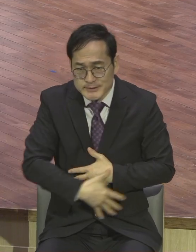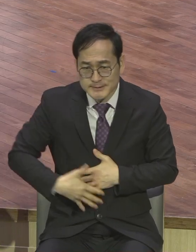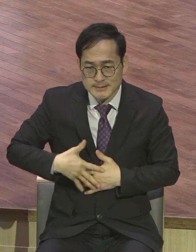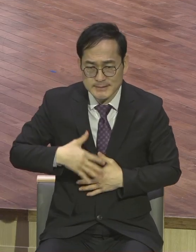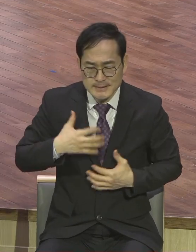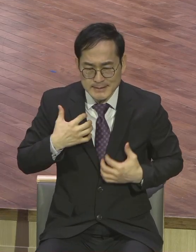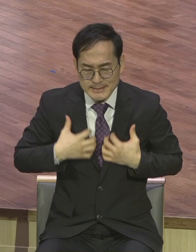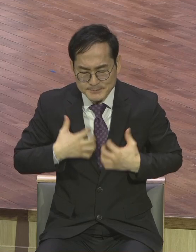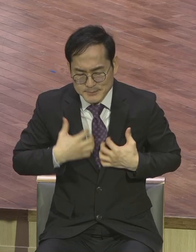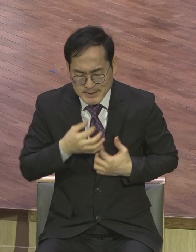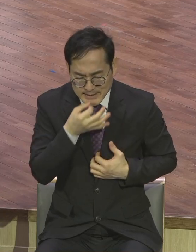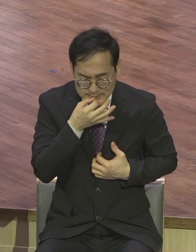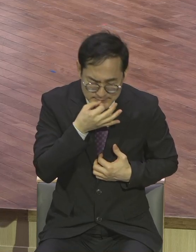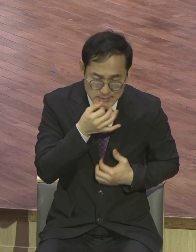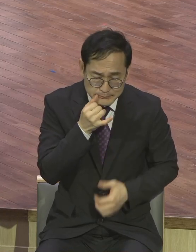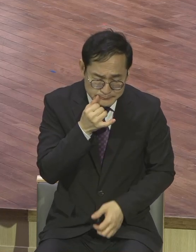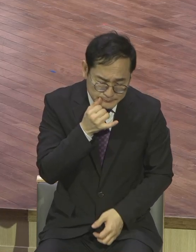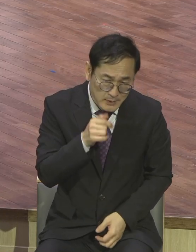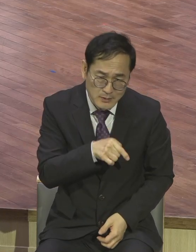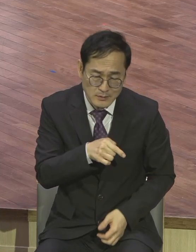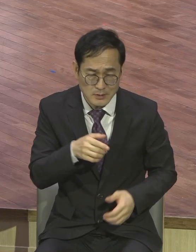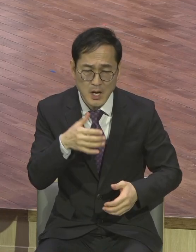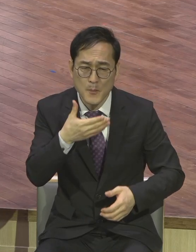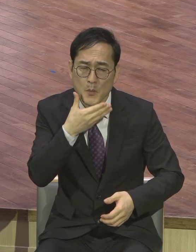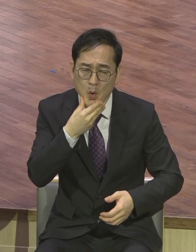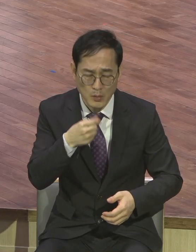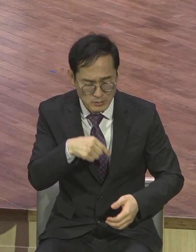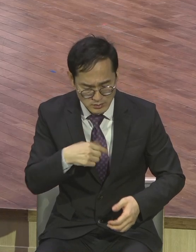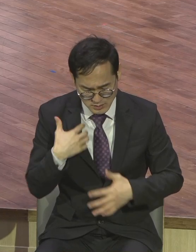기준에서 육신을 위해서 복을 달라고 복을 달라고